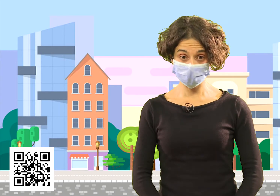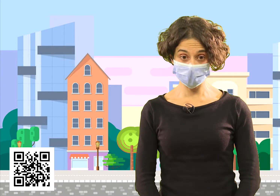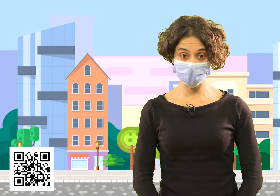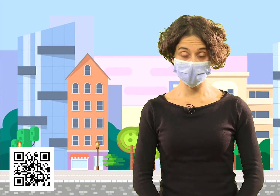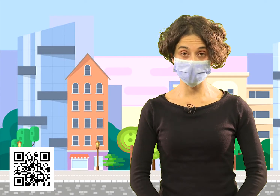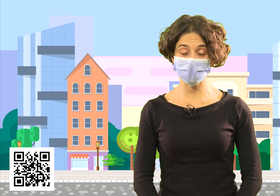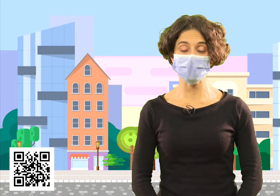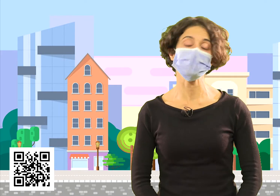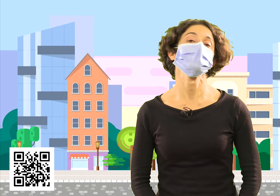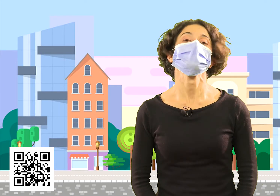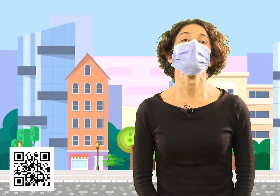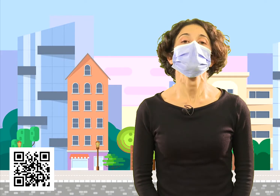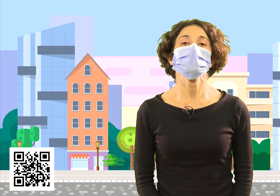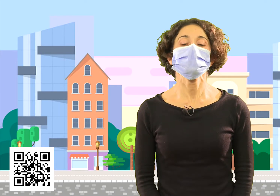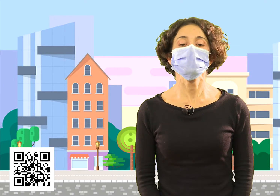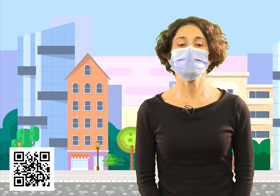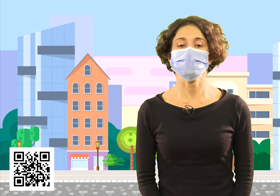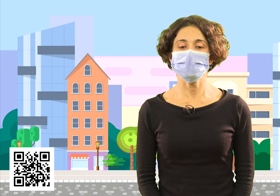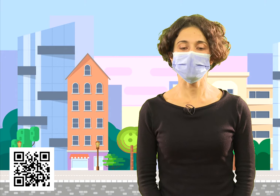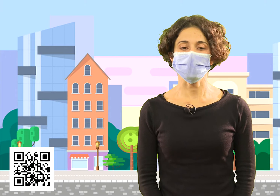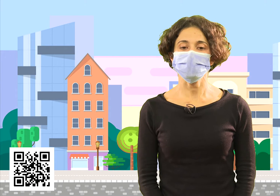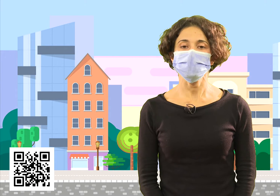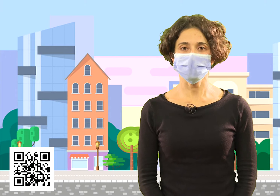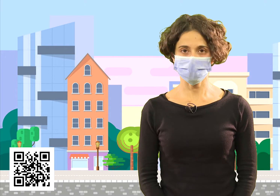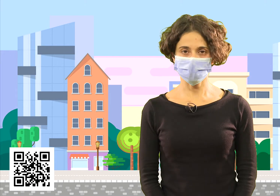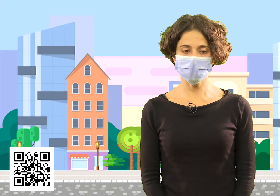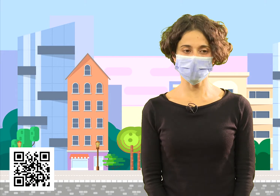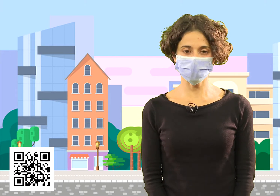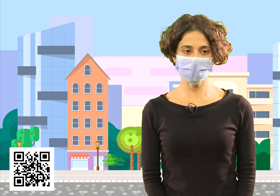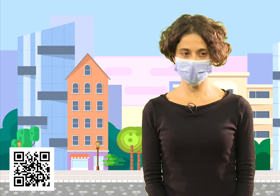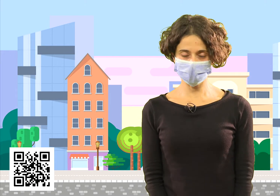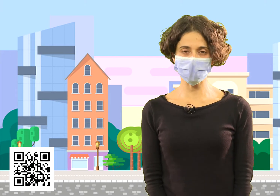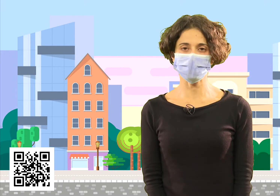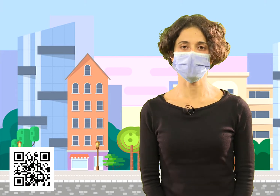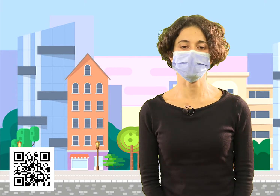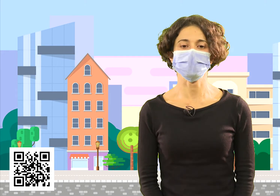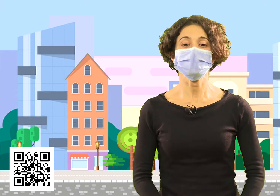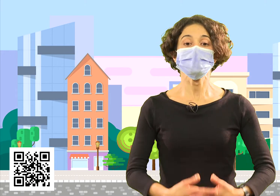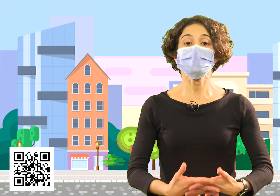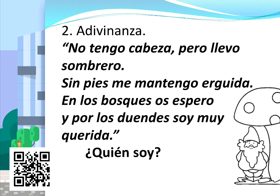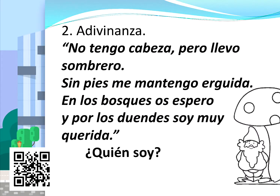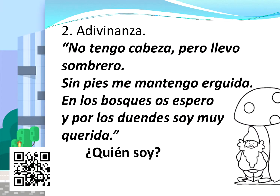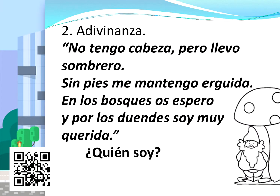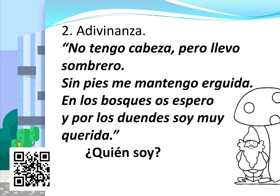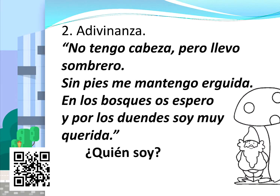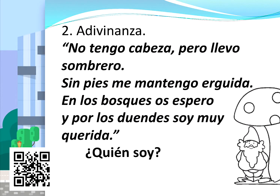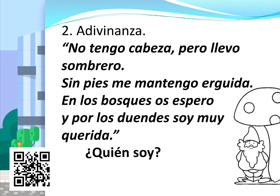La segunda actividad era una adivinanza. Voy a decirla en voz alta. No tengo cabeza,